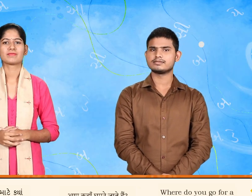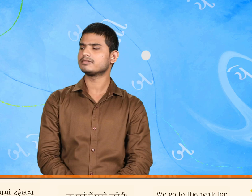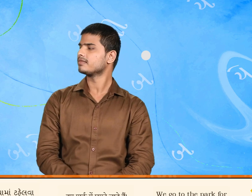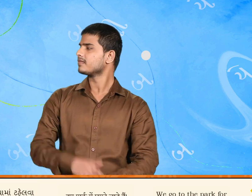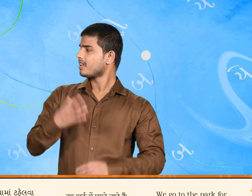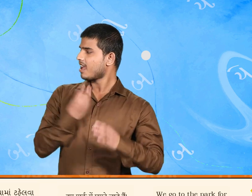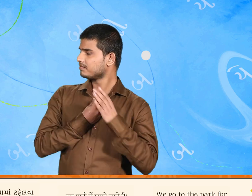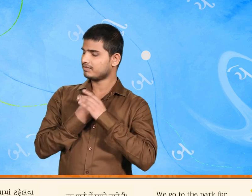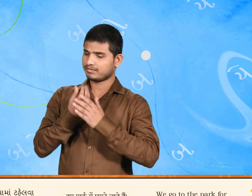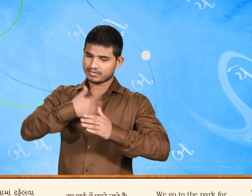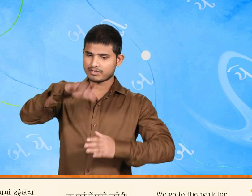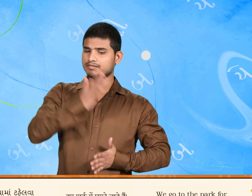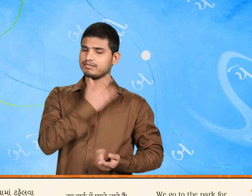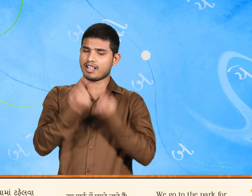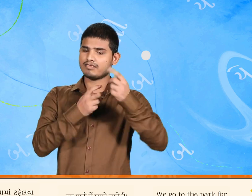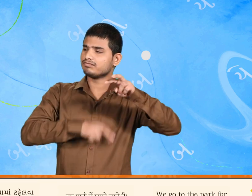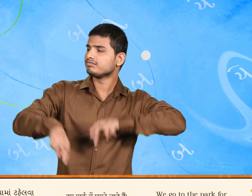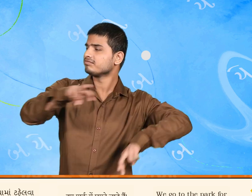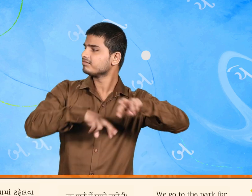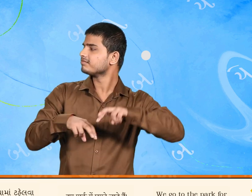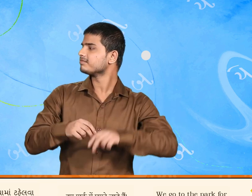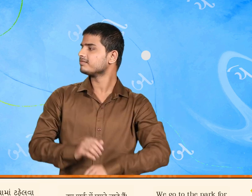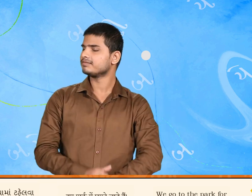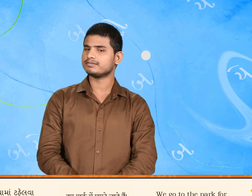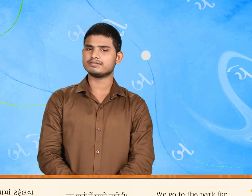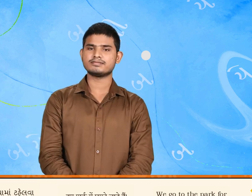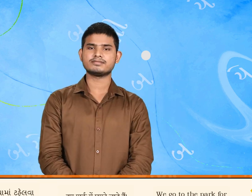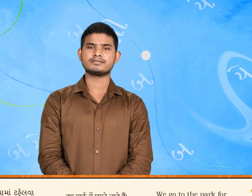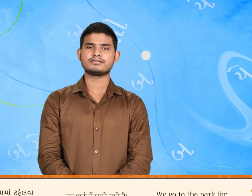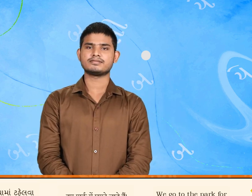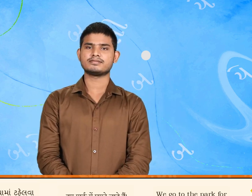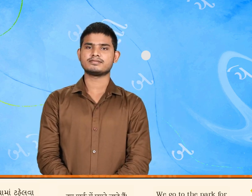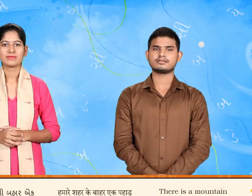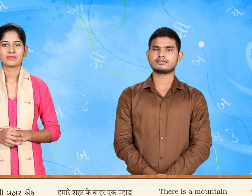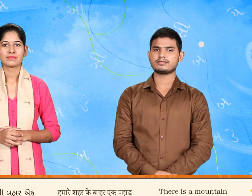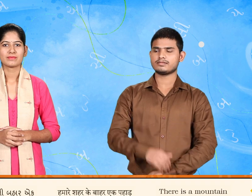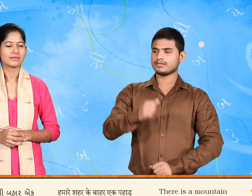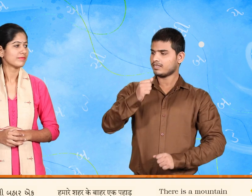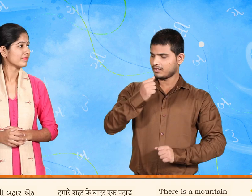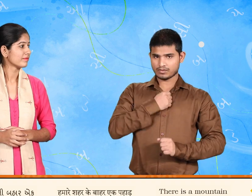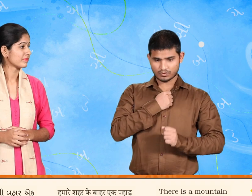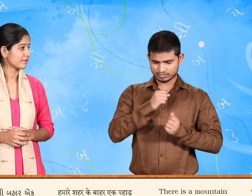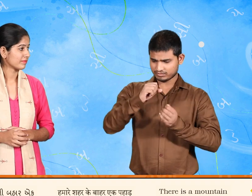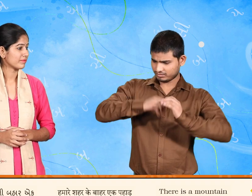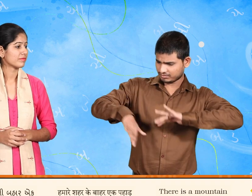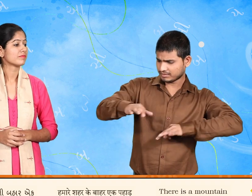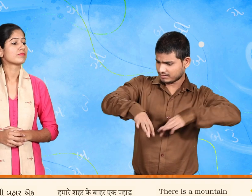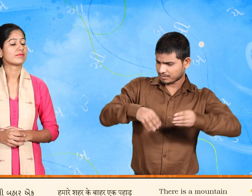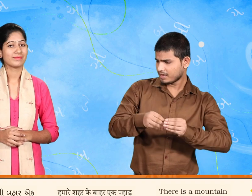અમે બગીચા માં ટહેલવા માટે જેએ છીએ અમારા શહેરની બહાર એક પરવત છે